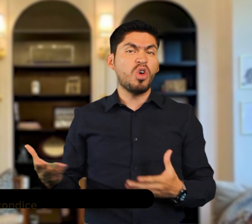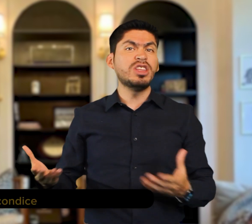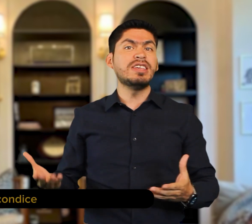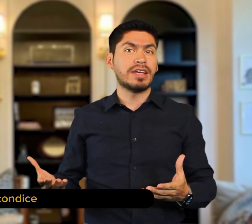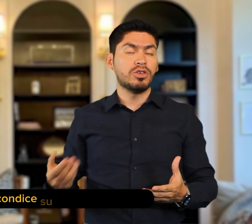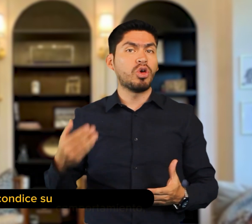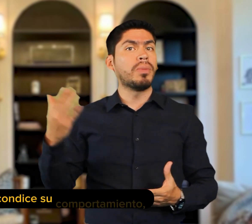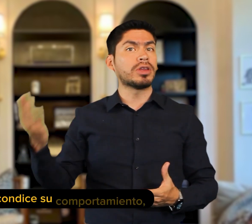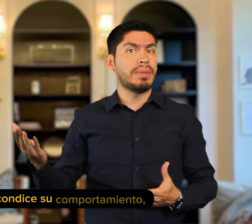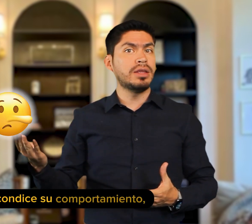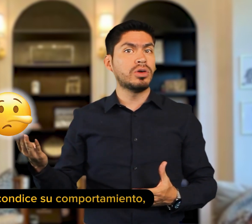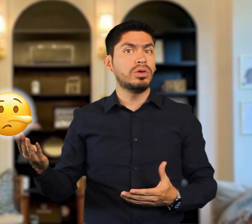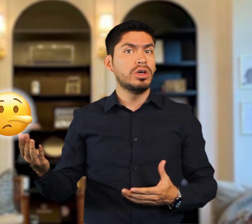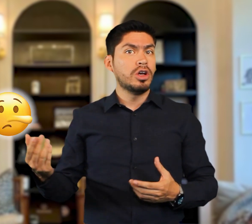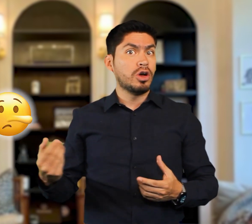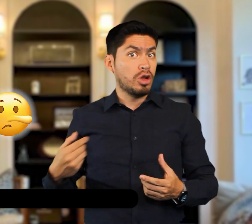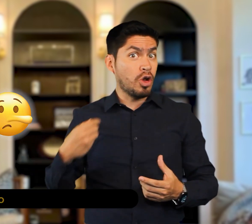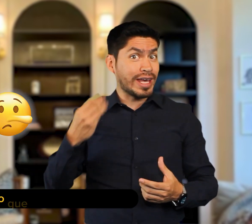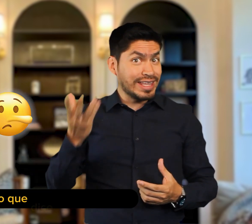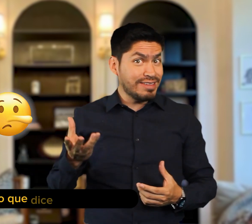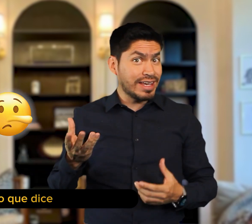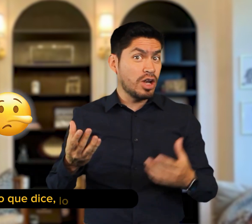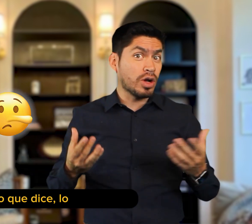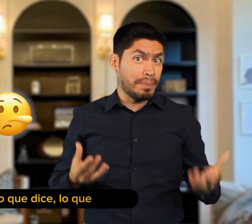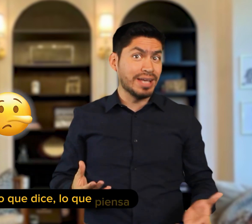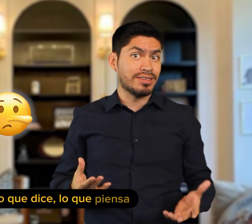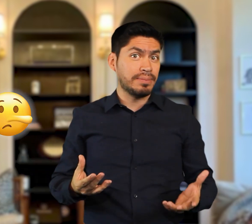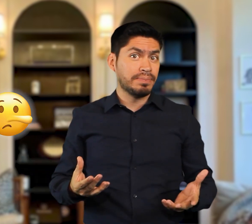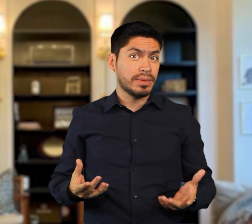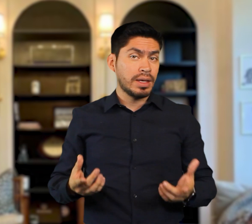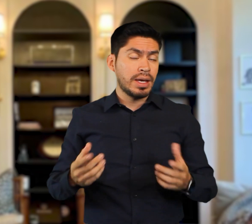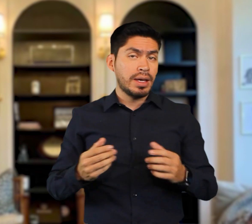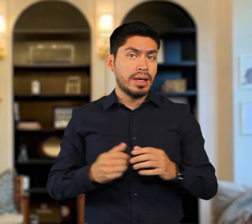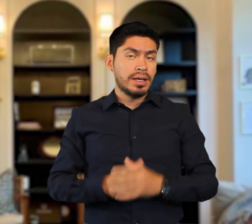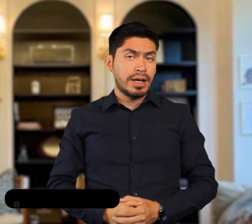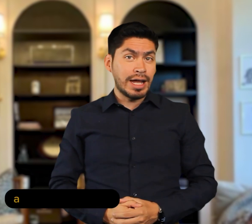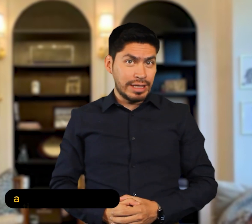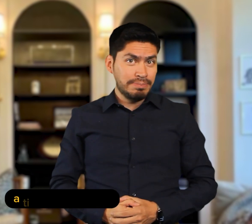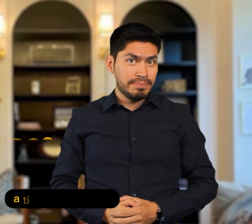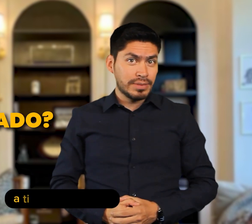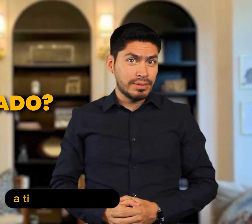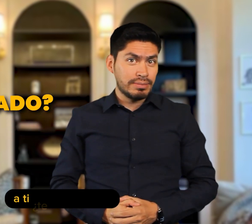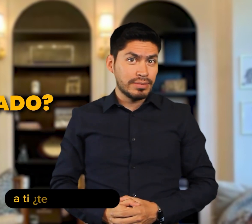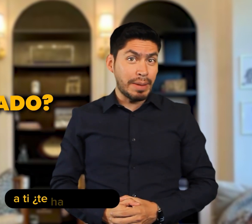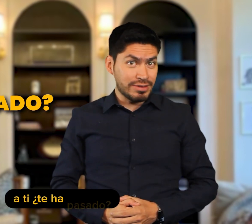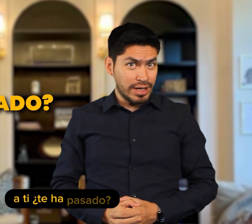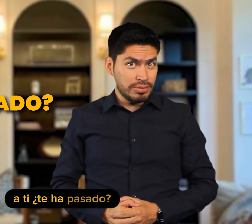condice su comportamiento, lo que dice, lo que piensa ¿A ti te ha pasado?